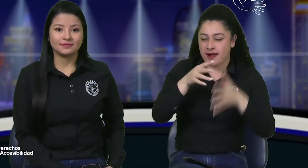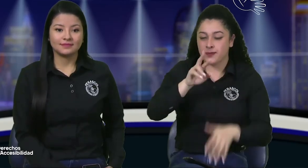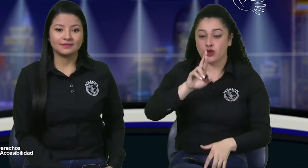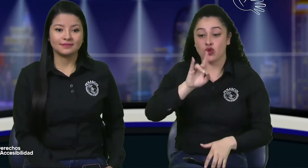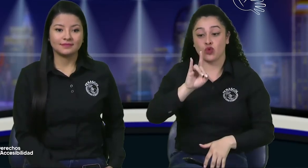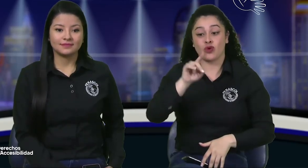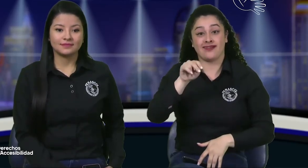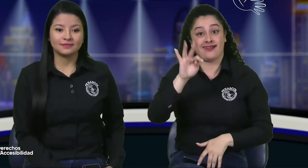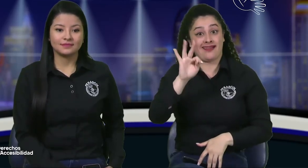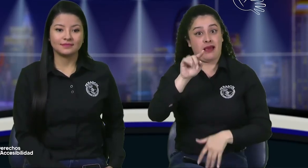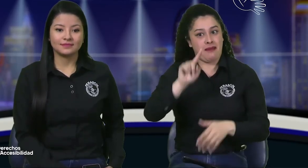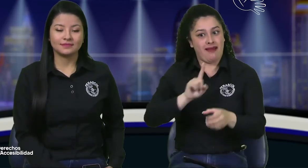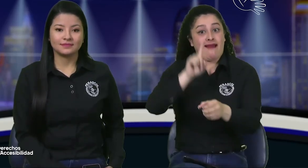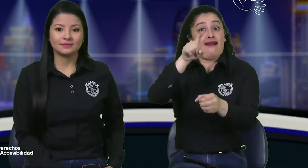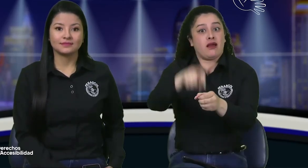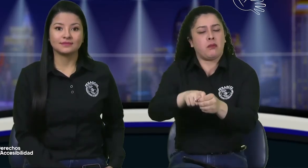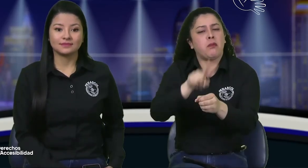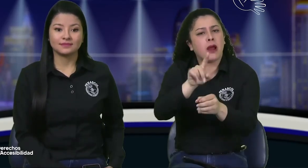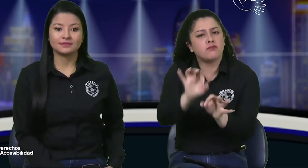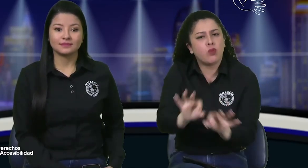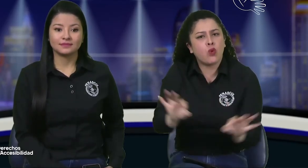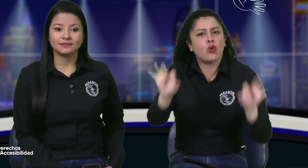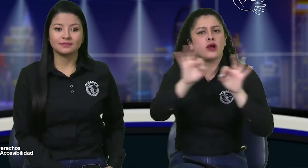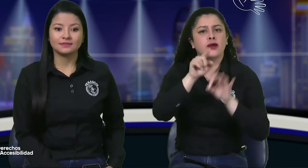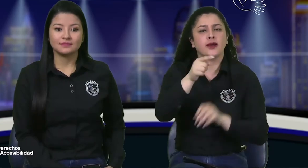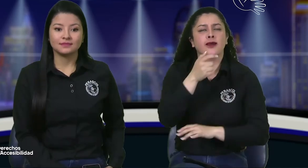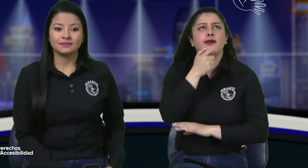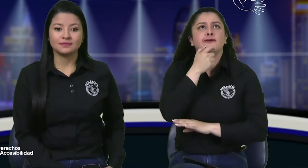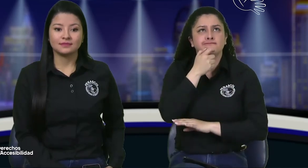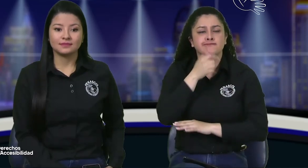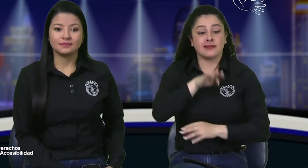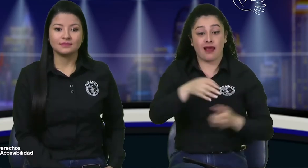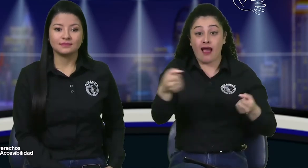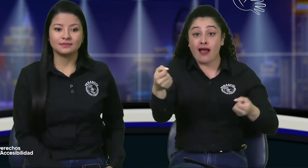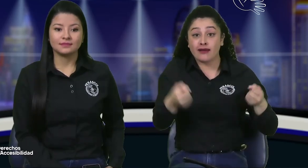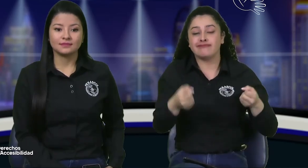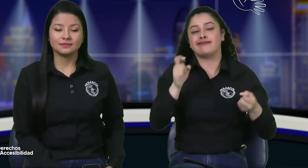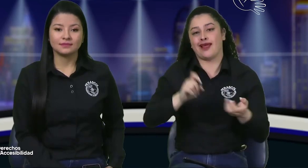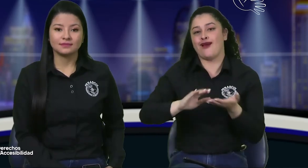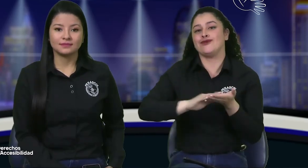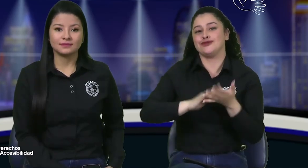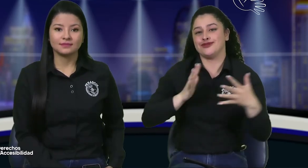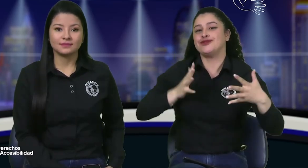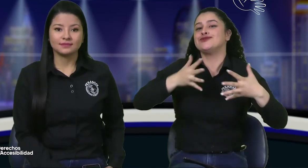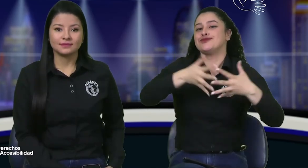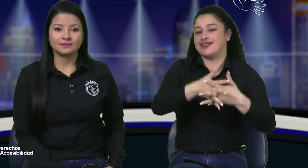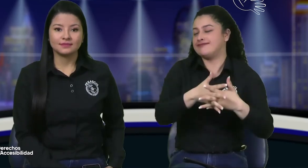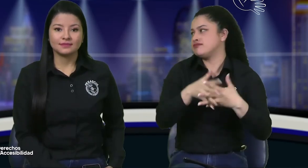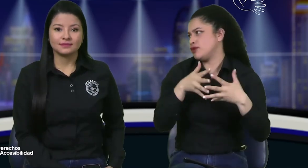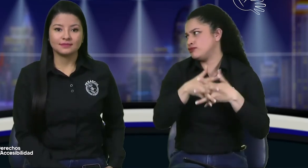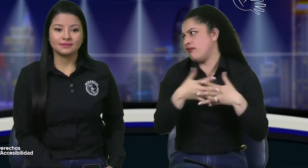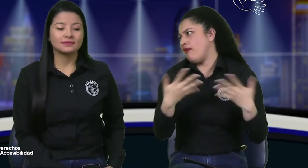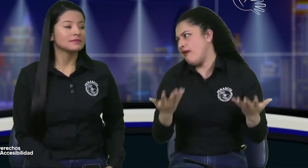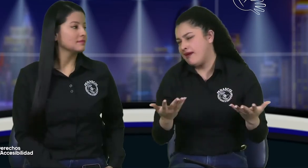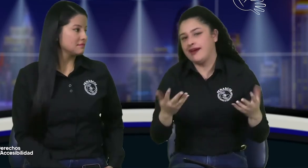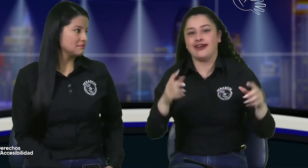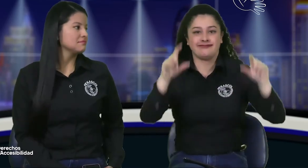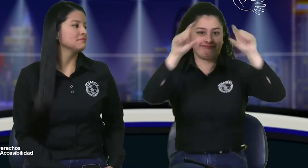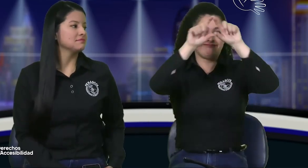conducción lo que les estoy hablando que tienen que entrar al registro es importante pues para que pues tengan también